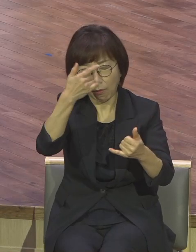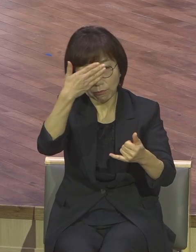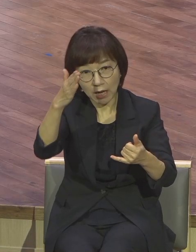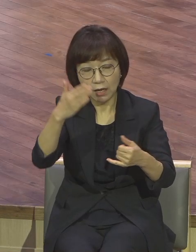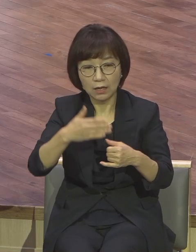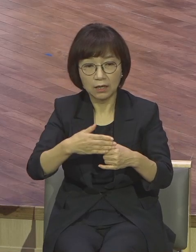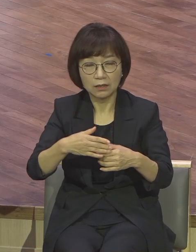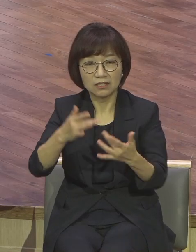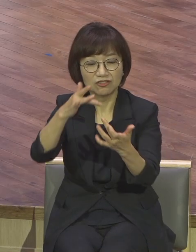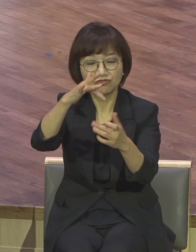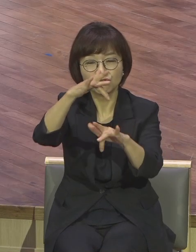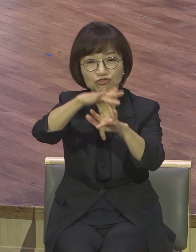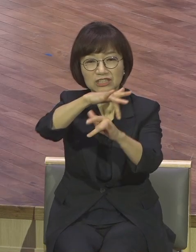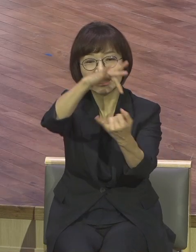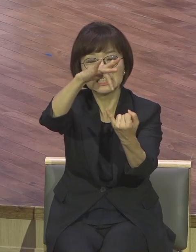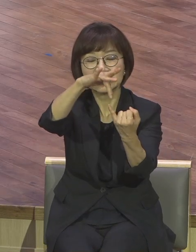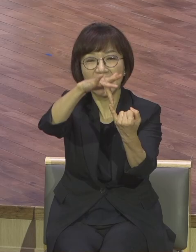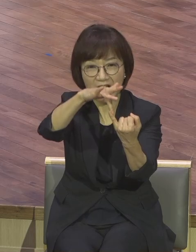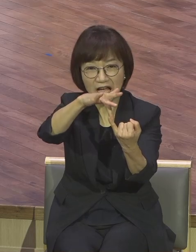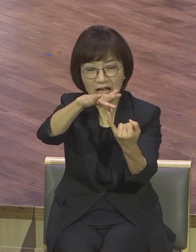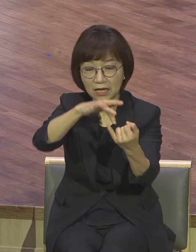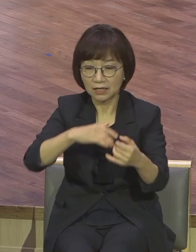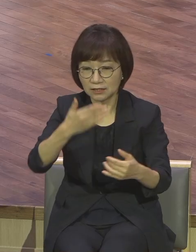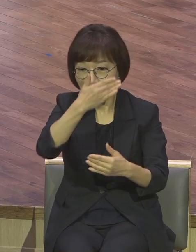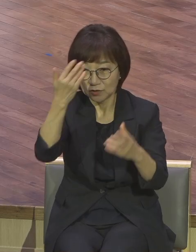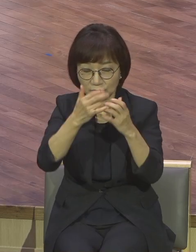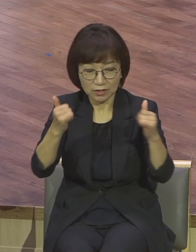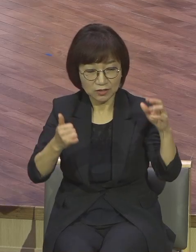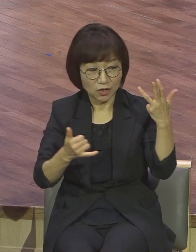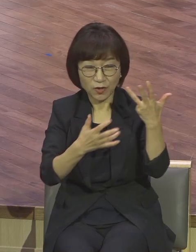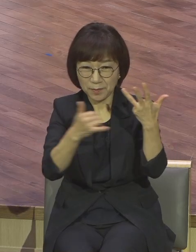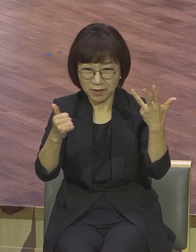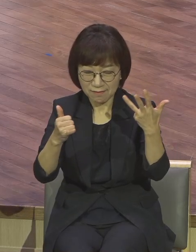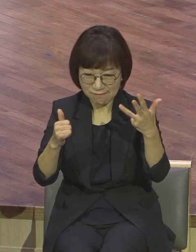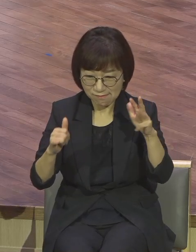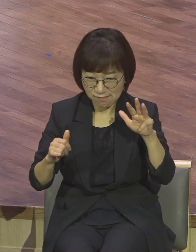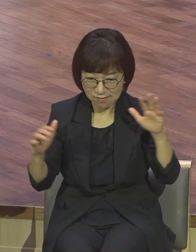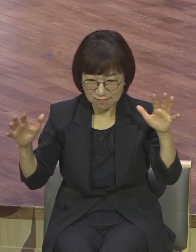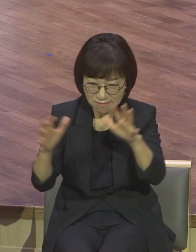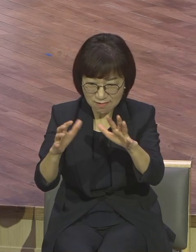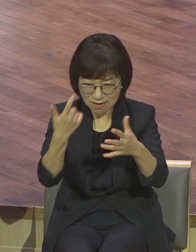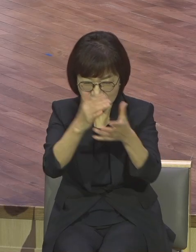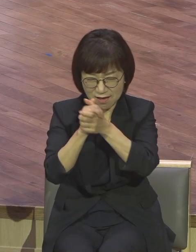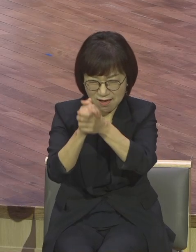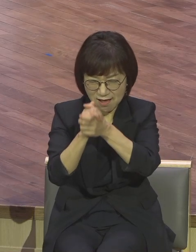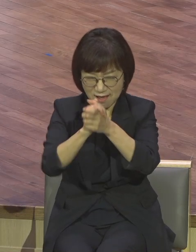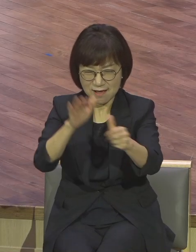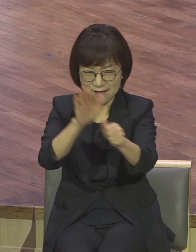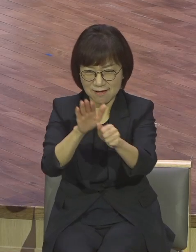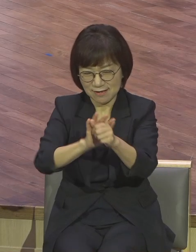귀신 쫓아내고 얘 교회 등록식이 있다니까 막 찬송 부르고 그랬어요